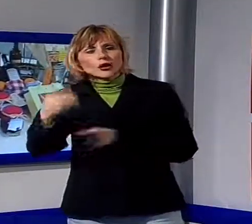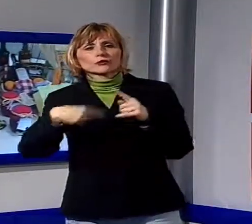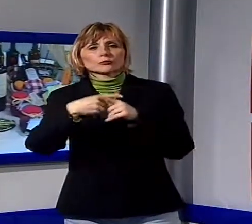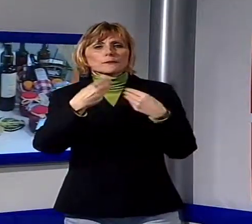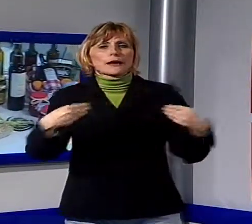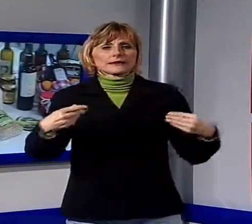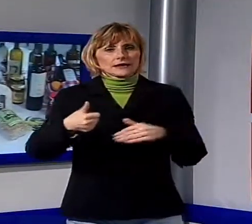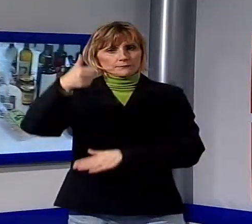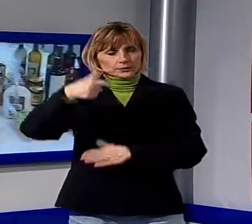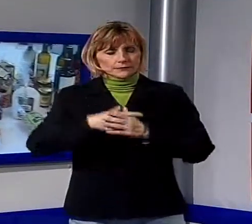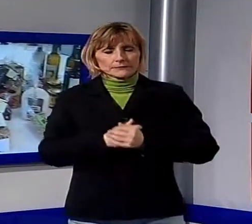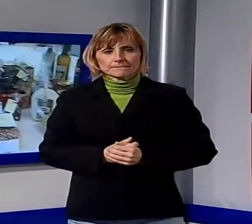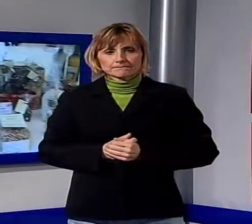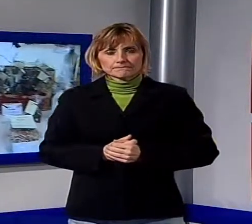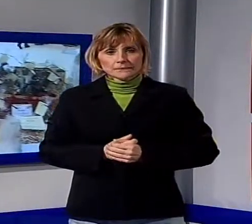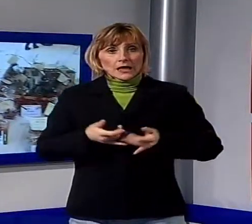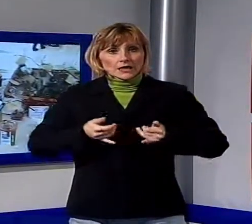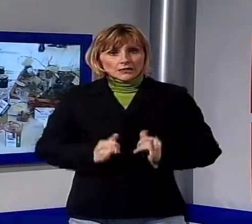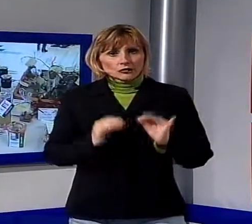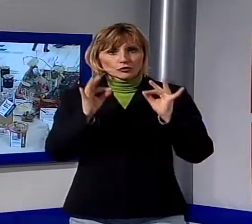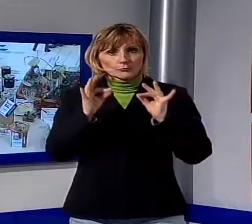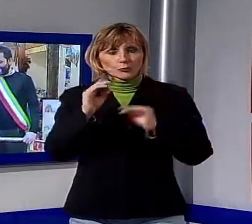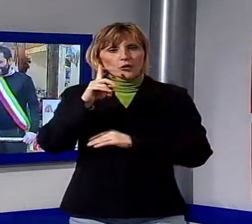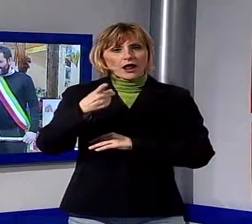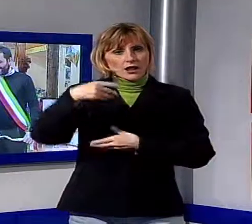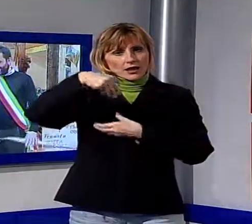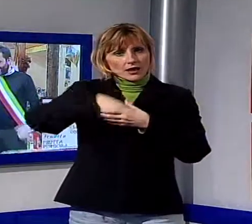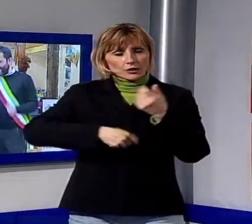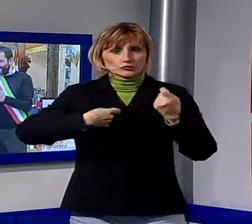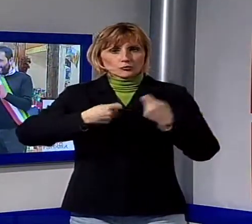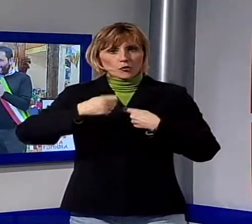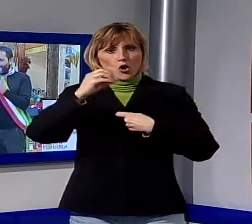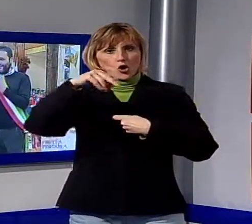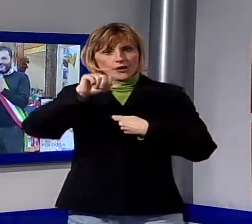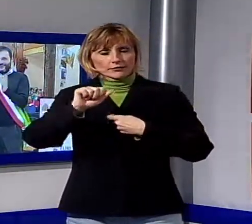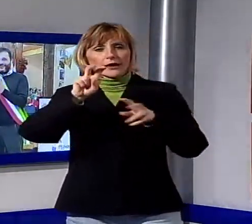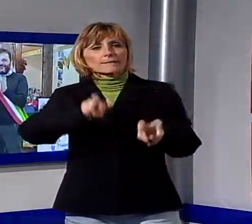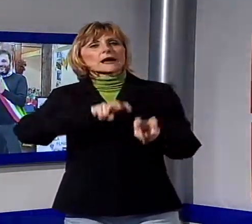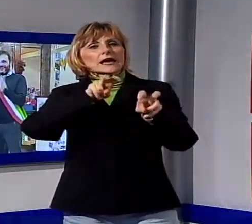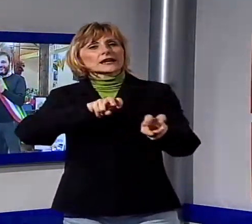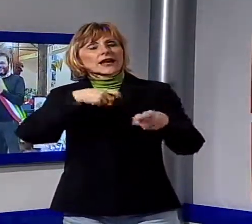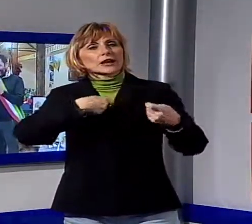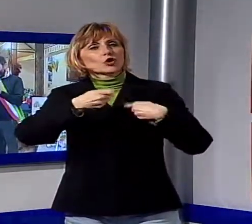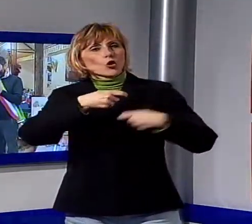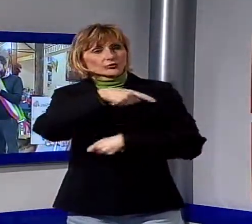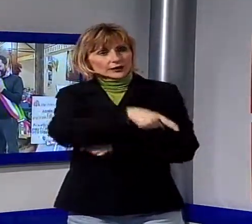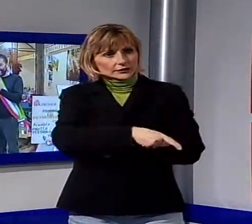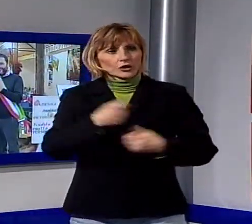Nasce Gallicano, ospitato dal centro commerciale Conad, il mercato contadino promosso dall'Unione dei Comuni della Garfagnana.